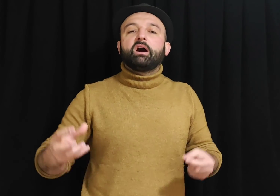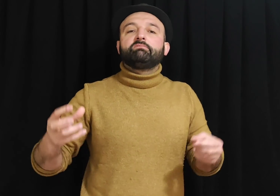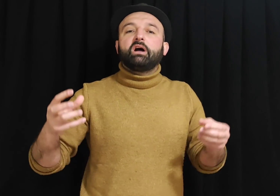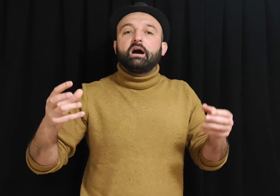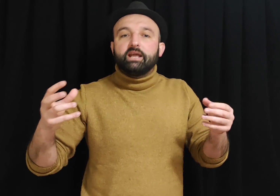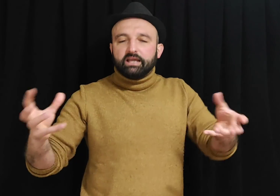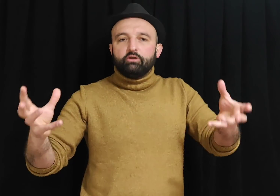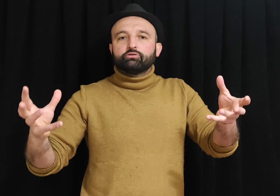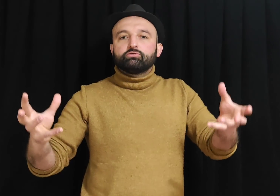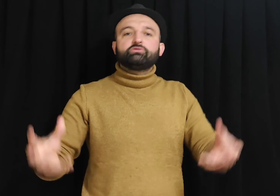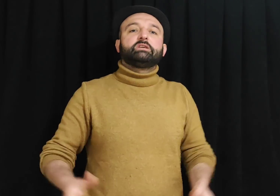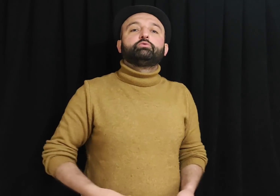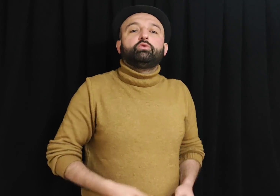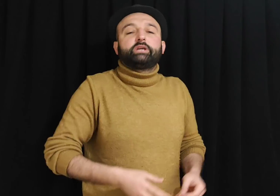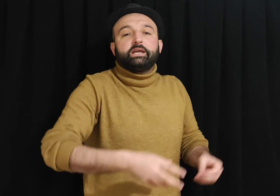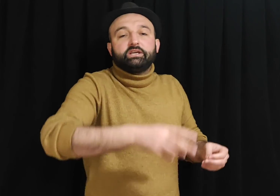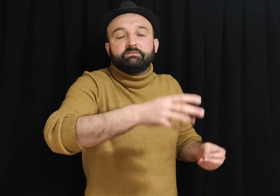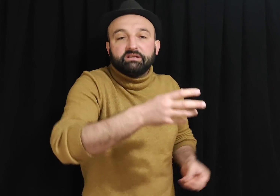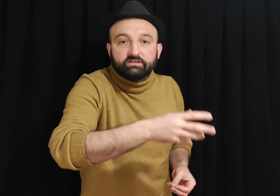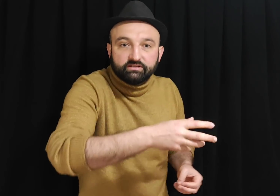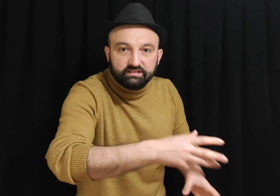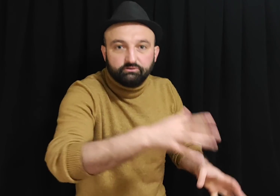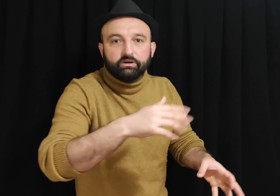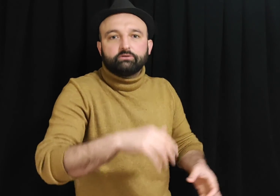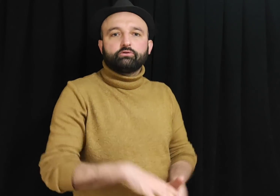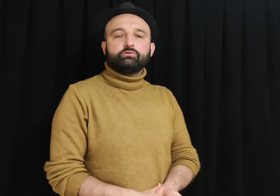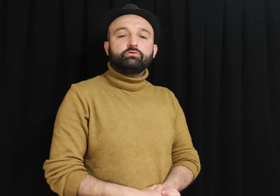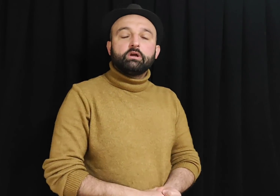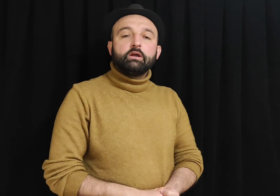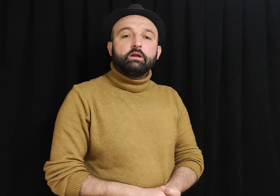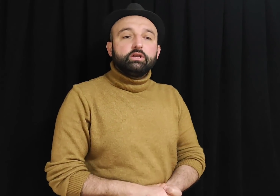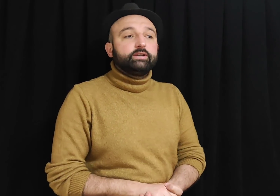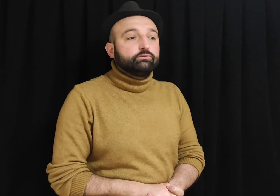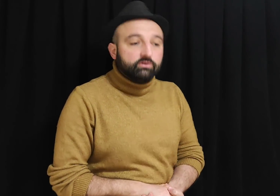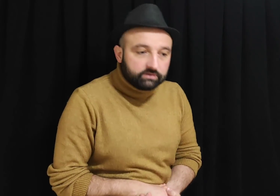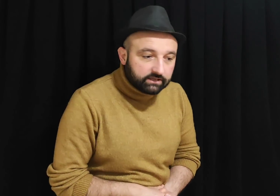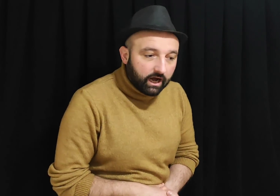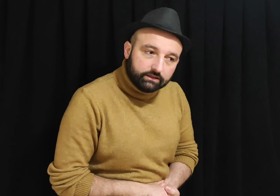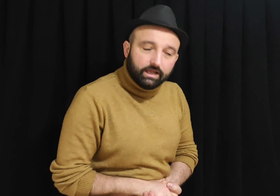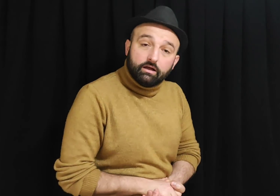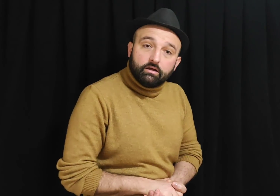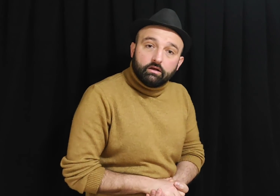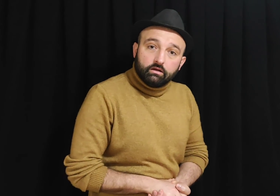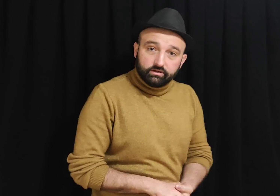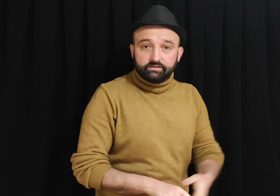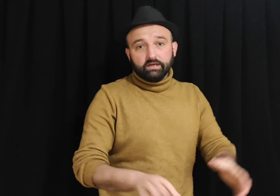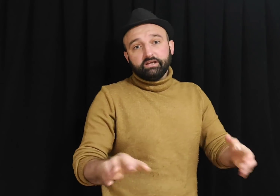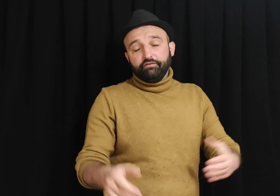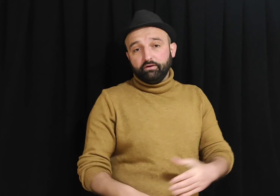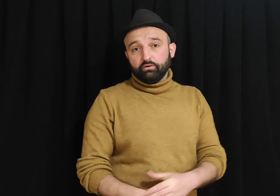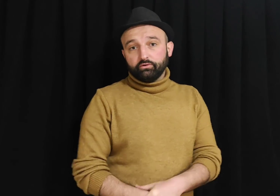bağımlı hale geliyorsunuz ki bu ülkeyi 20 yıldır siz yönetiyorsunuz. İşin sonunda da Allah rızka kefil oluyor.